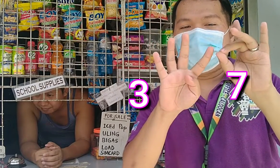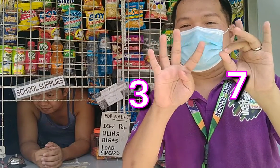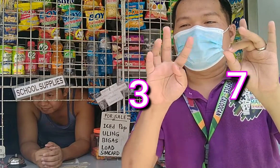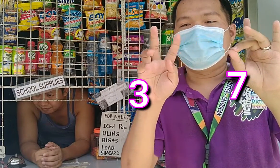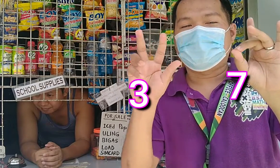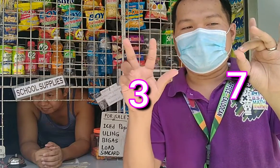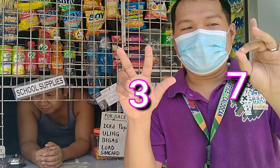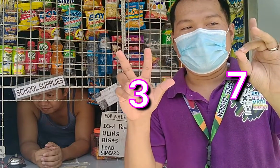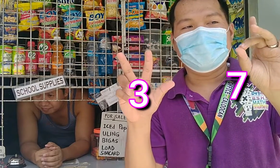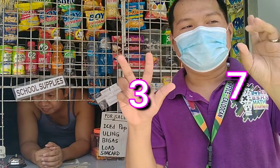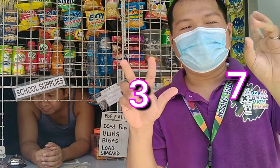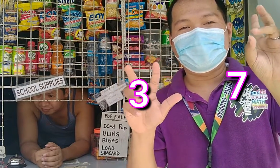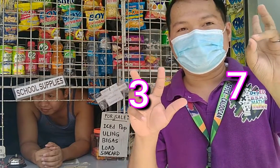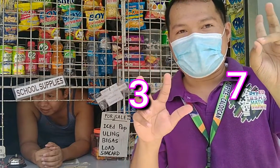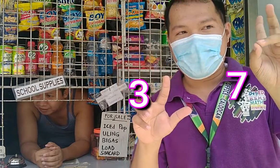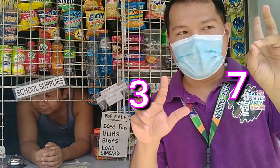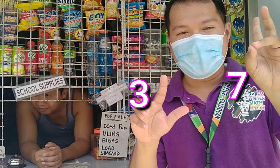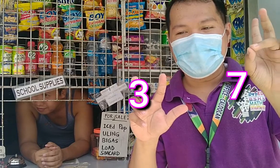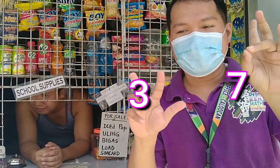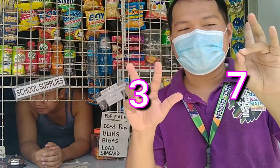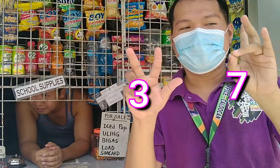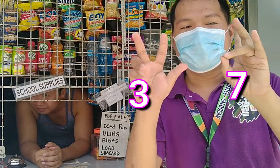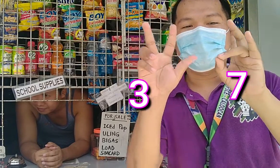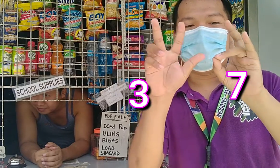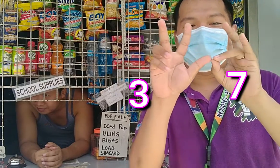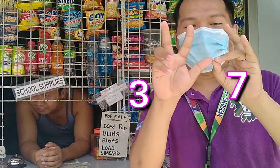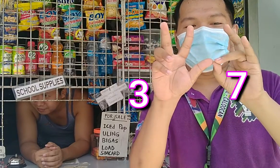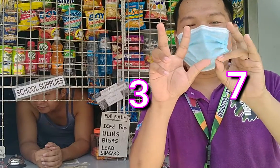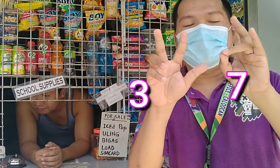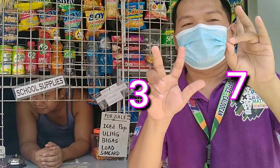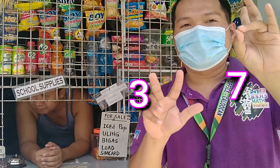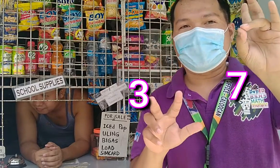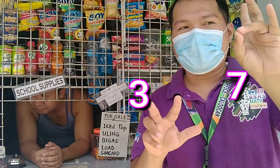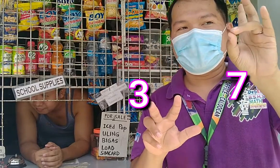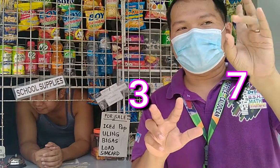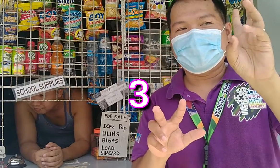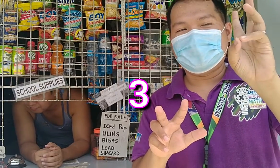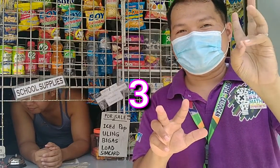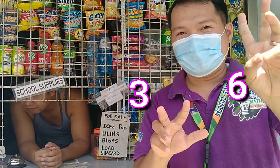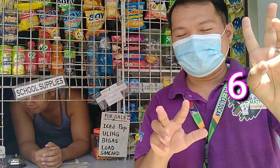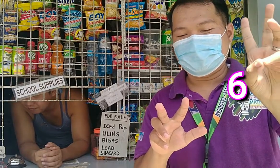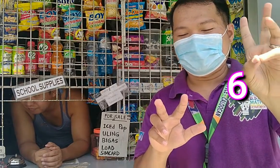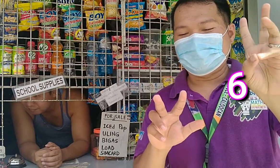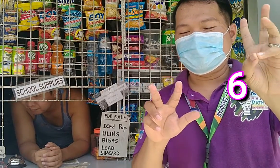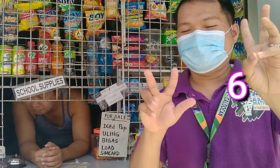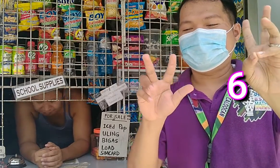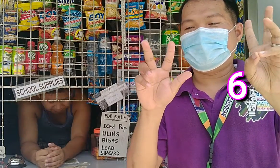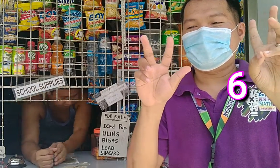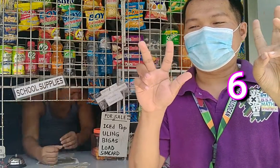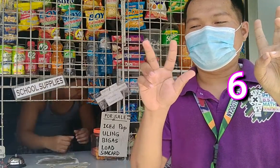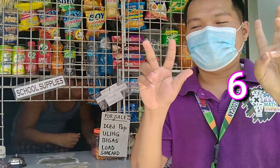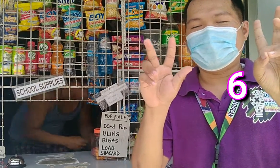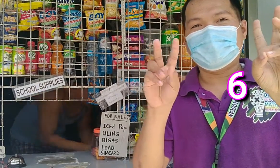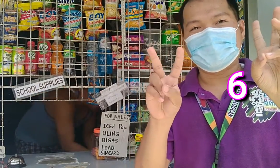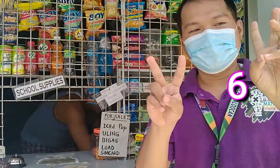3, magiging 7. 7, magiging 6. Ito naman magiging 2.